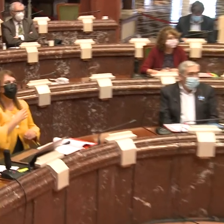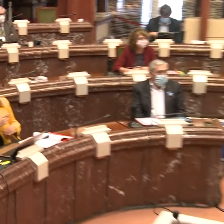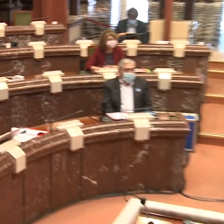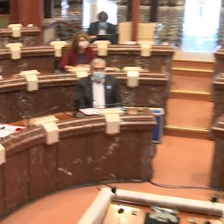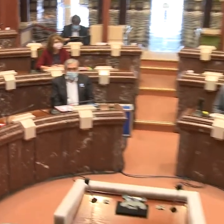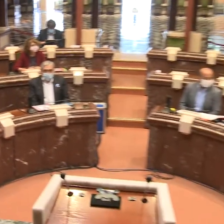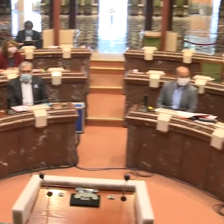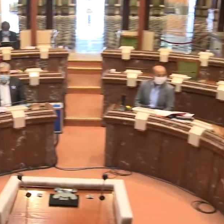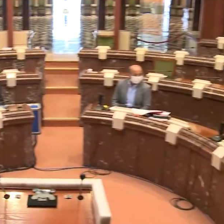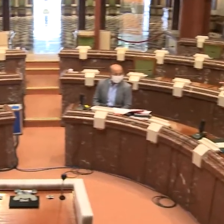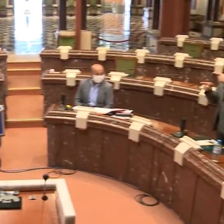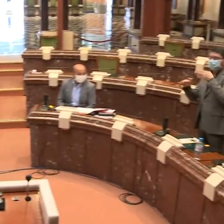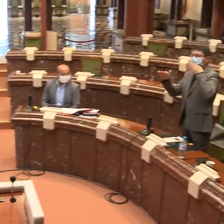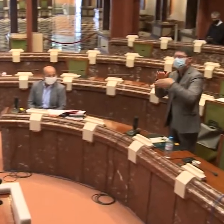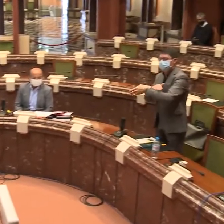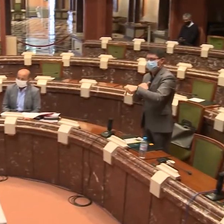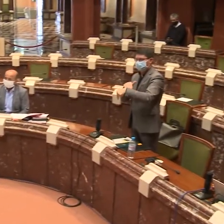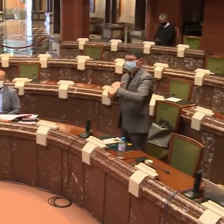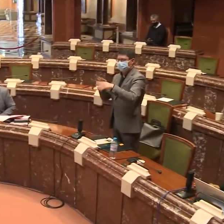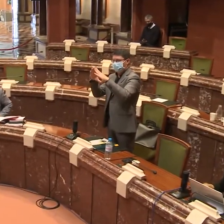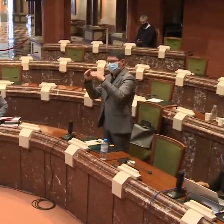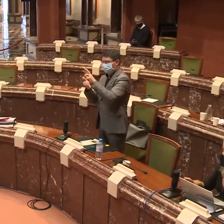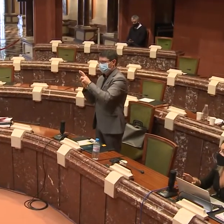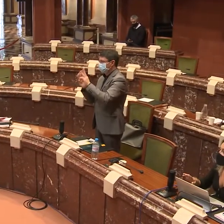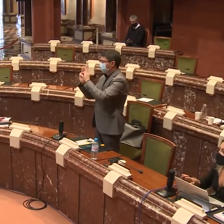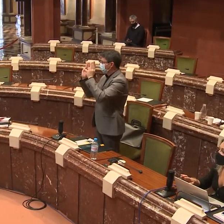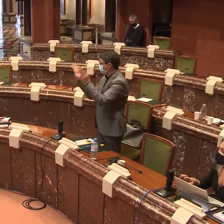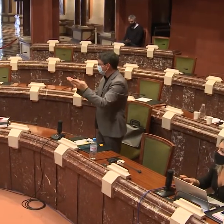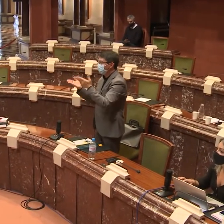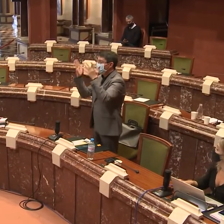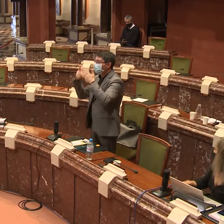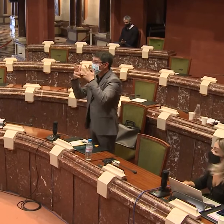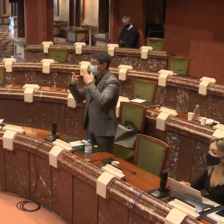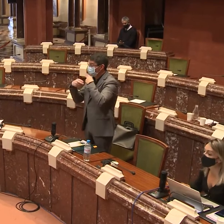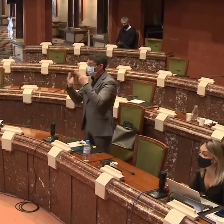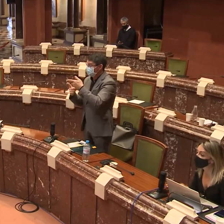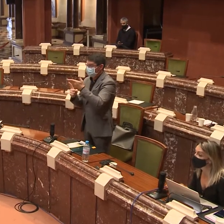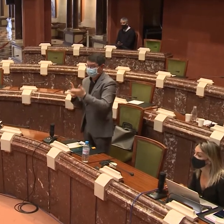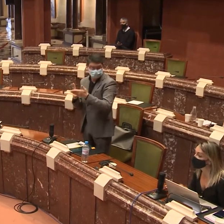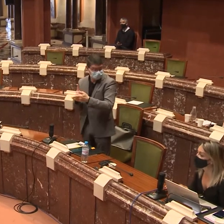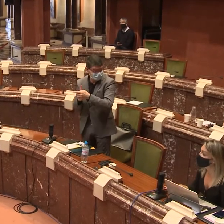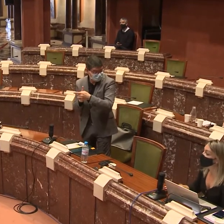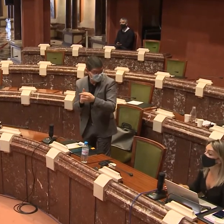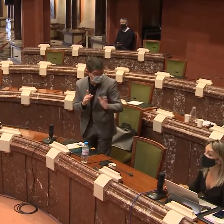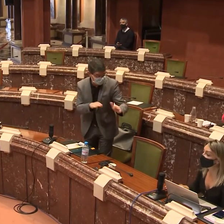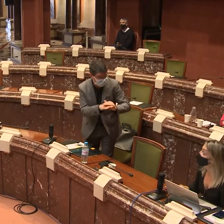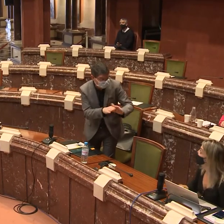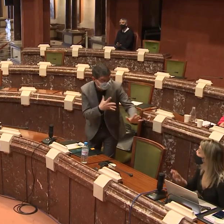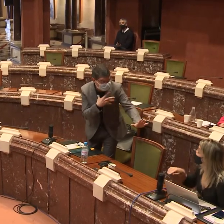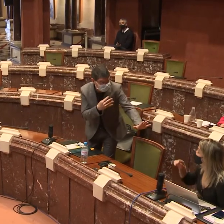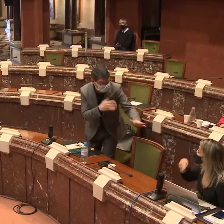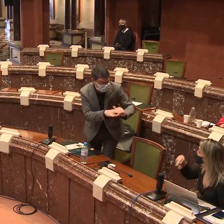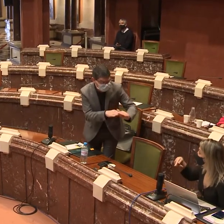Pues sí, mira, me gustaría dar respuesta a alguna de las cuestiones en tema de accesibilidad aquí en la asamblea, por ejemplo, aquí en el Parlamento. Perdón.